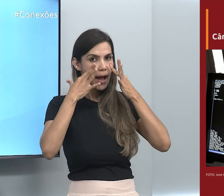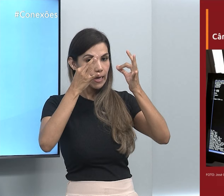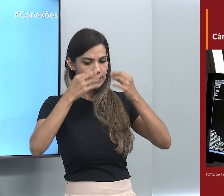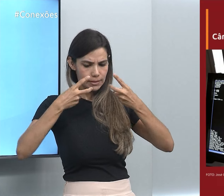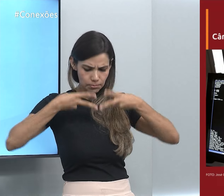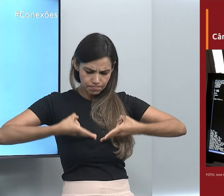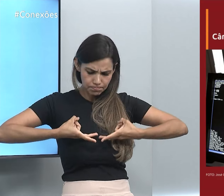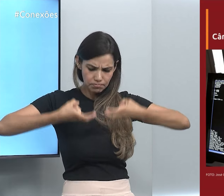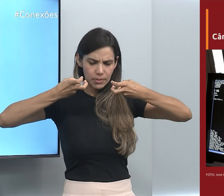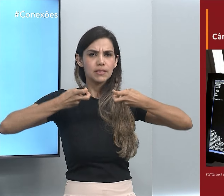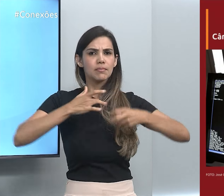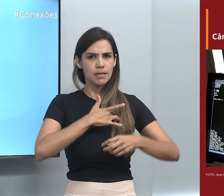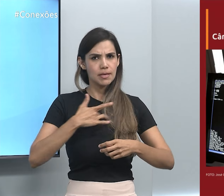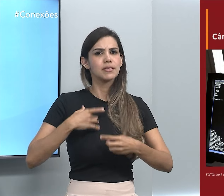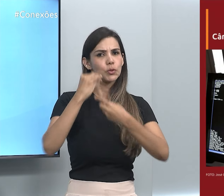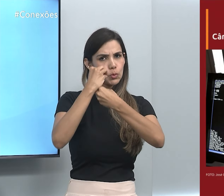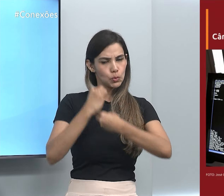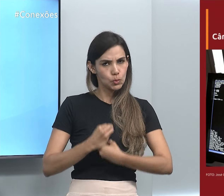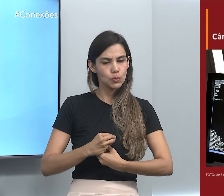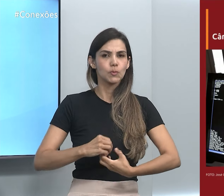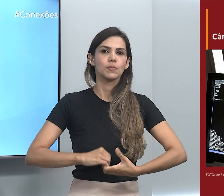sinais e cuidem da saúde.